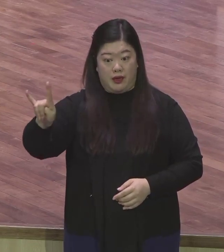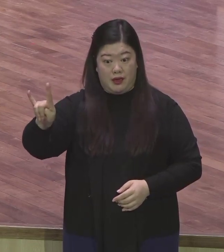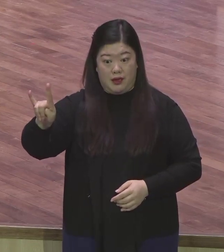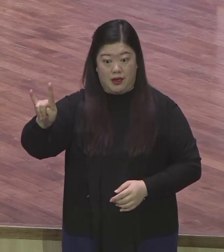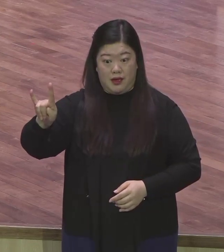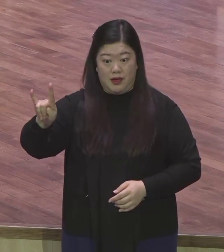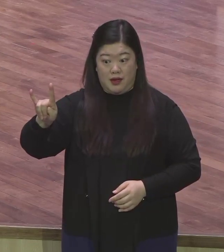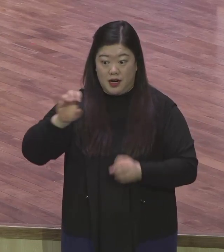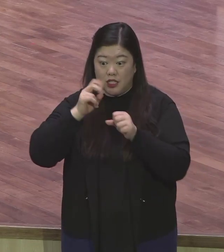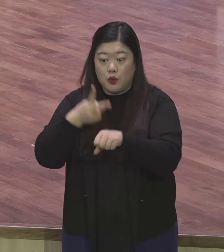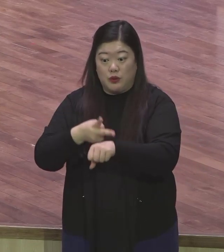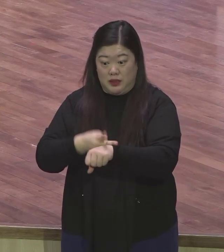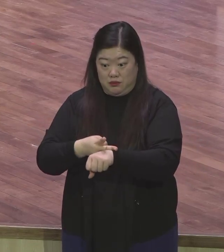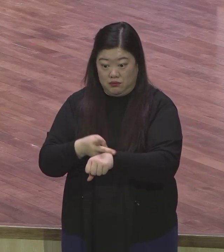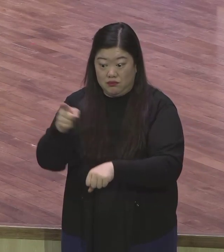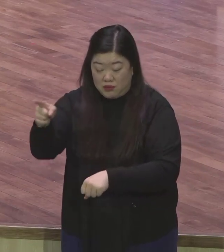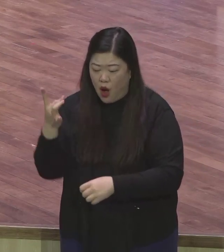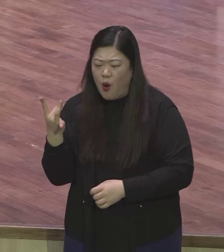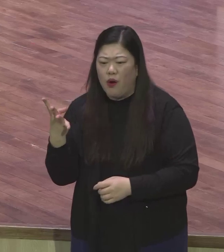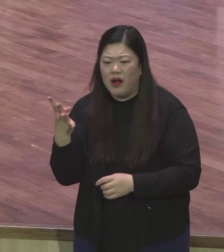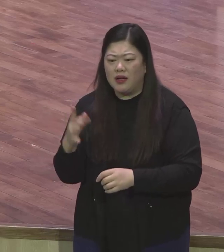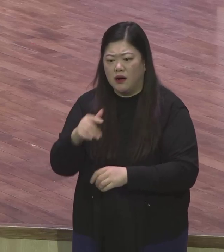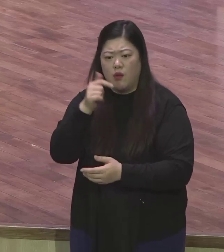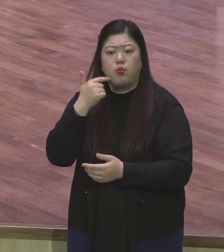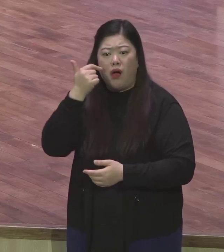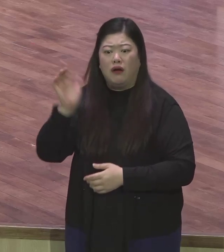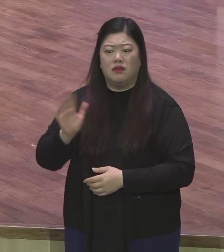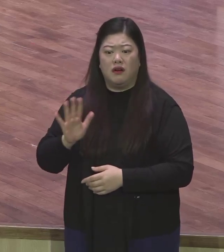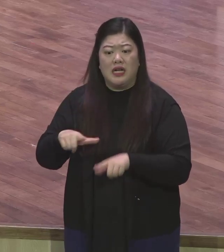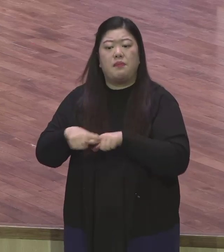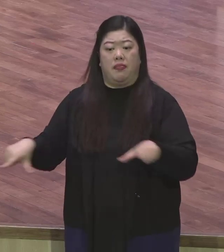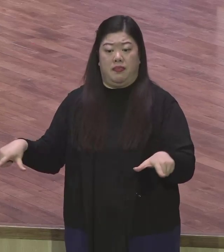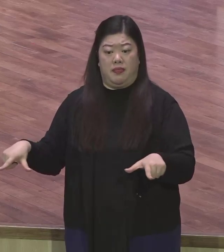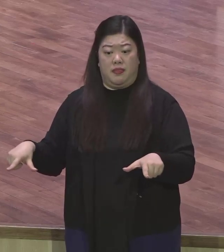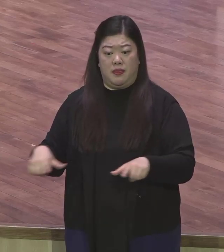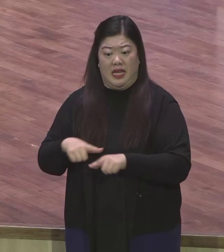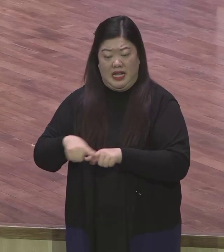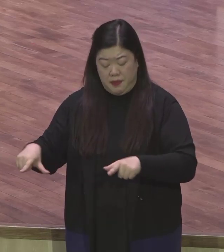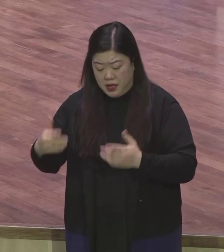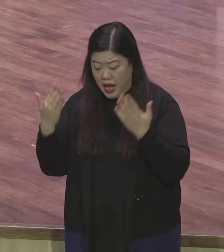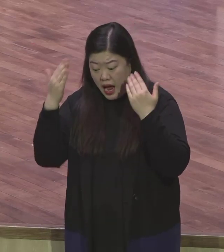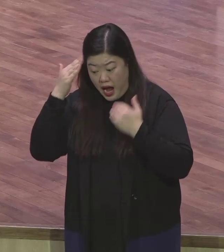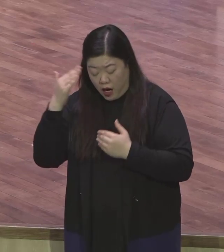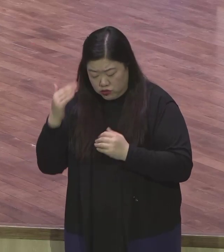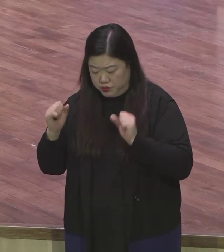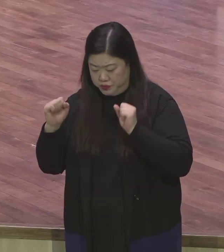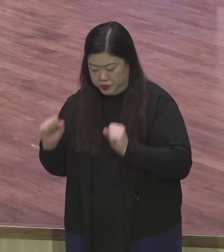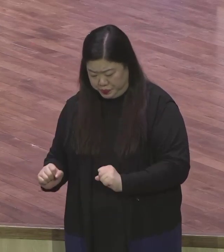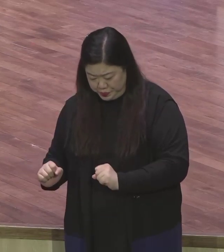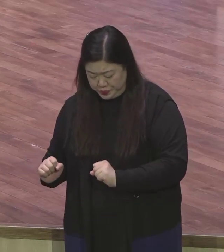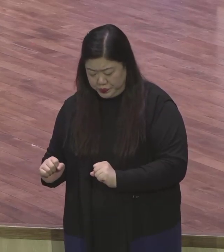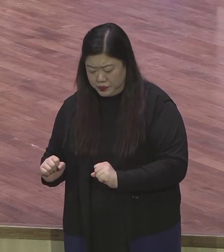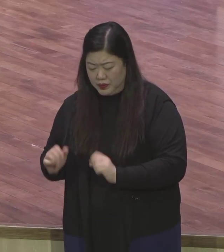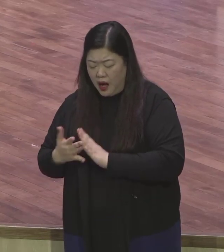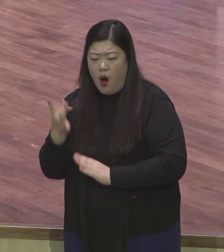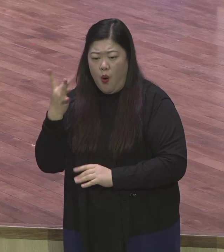구입장하다가 지역에서 하다가 이렇게 자라가지고 이렇게 지금 신학교에 가지고 선교사까지 나왔는데 조용조용한 사람인데 이 역사에는